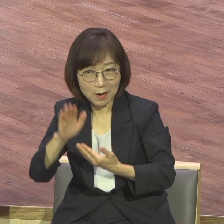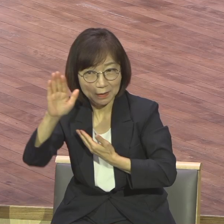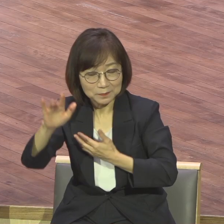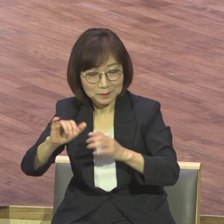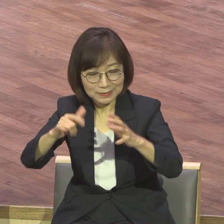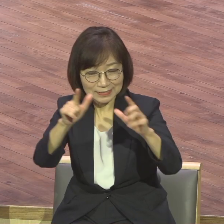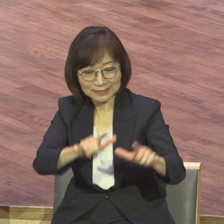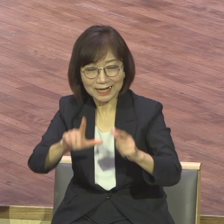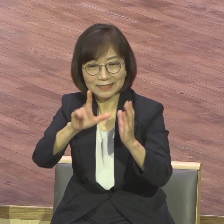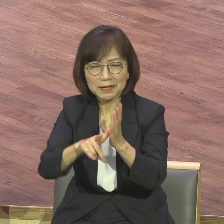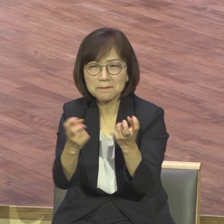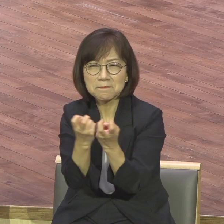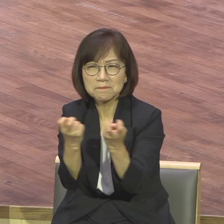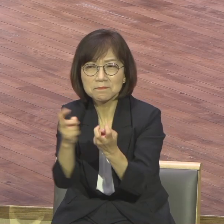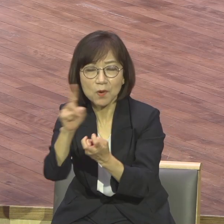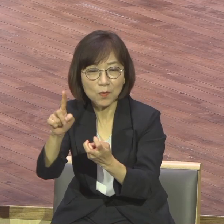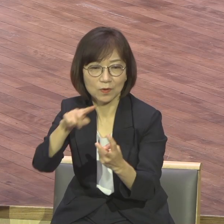것인가? 이 두 가지예요.